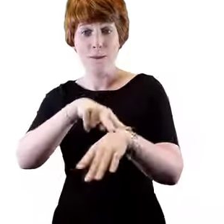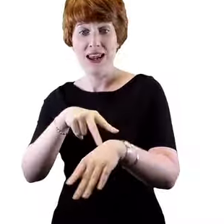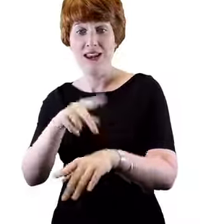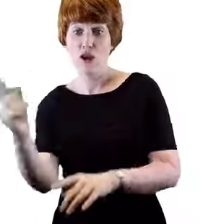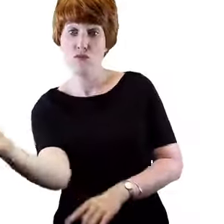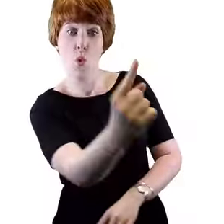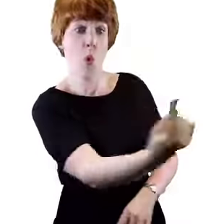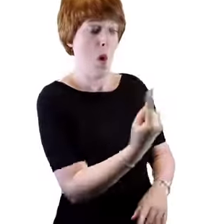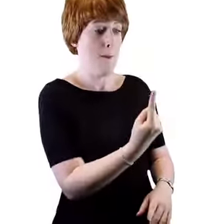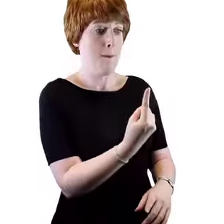Diolch.